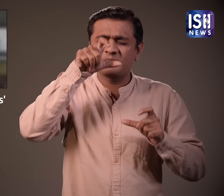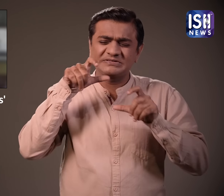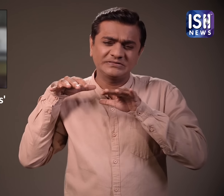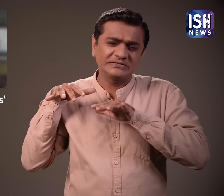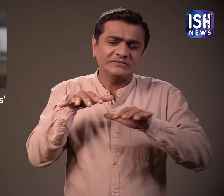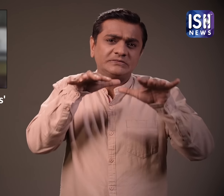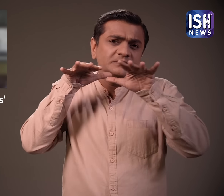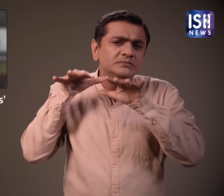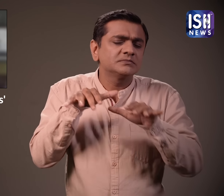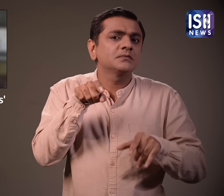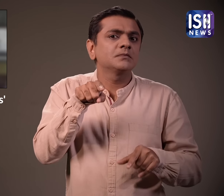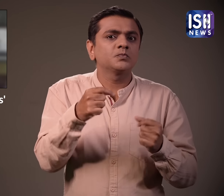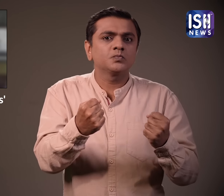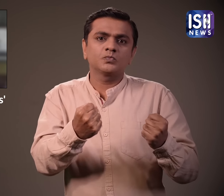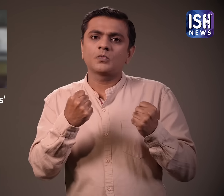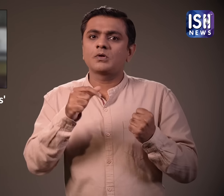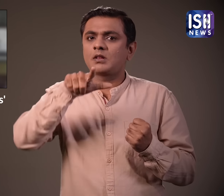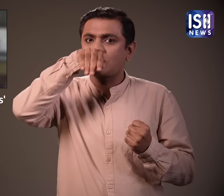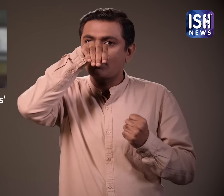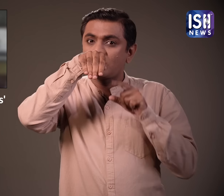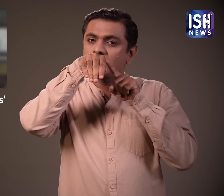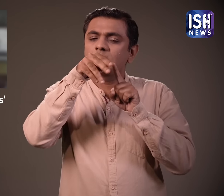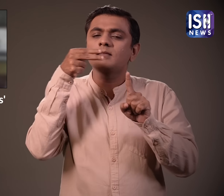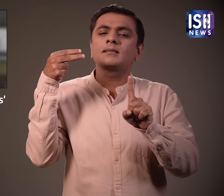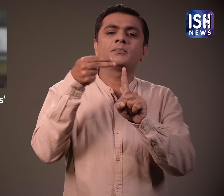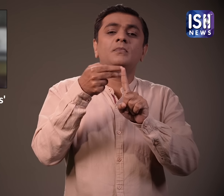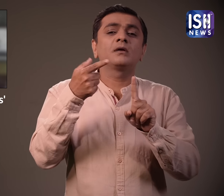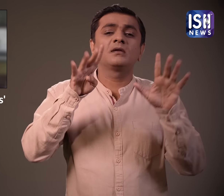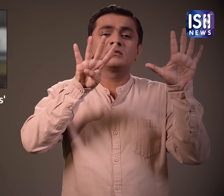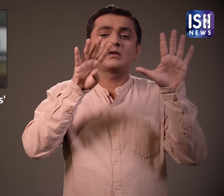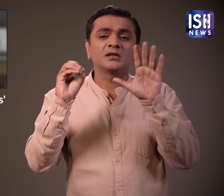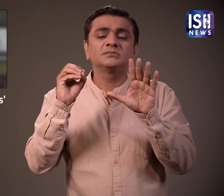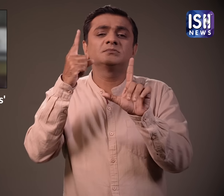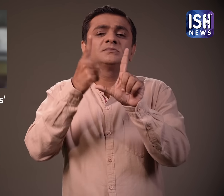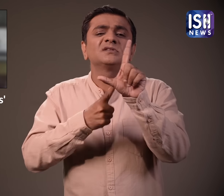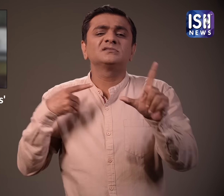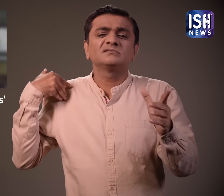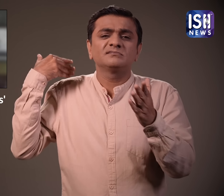है जो अपने 90 सार पुराने गनपदी पंडाल लालबाग चा राजा गनपदी के लिए प्रसिद्ध